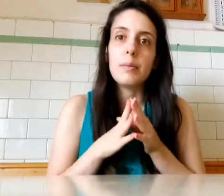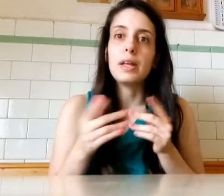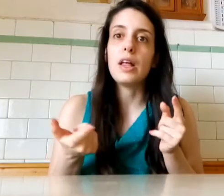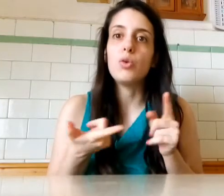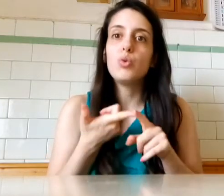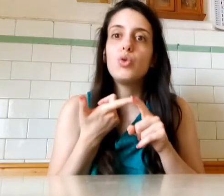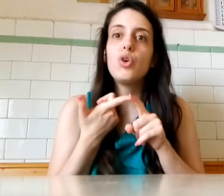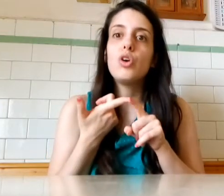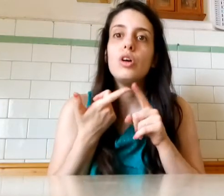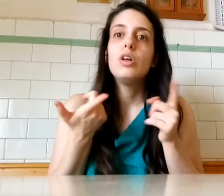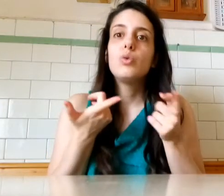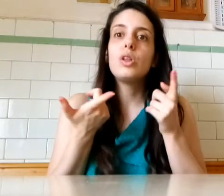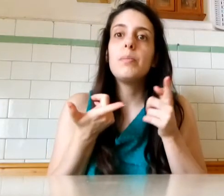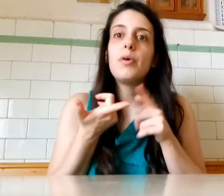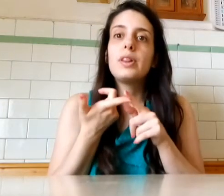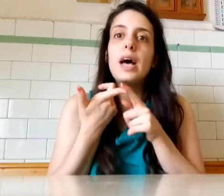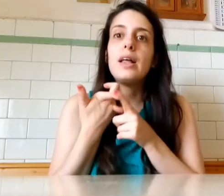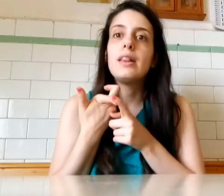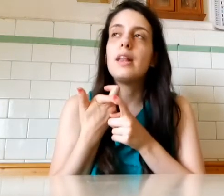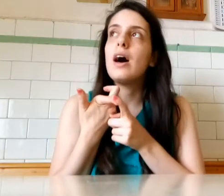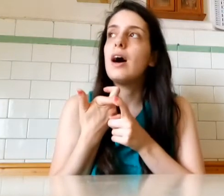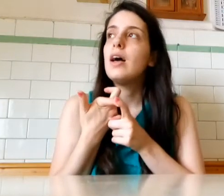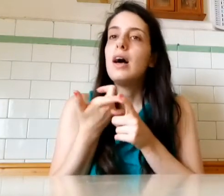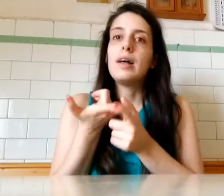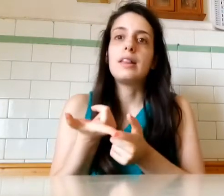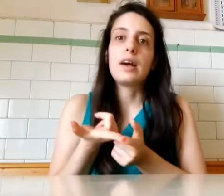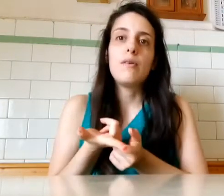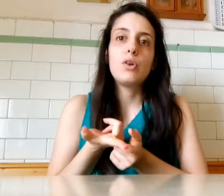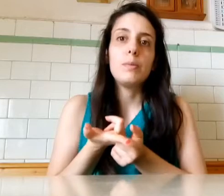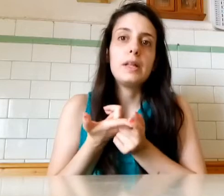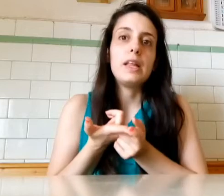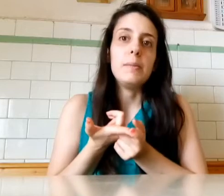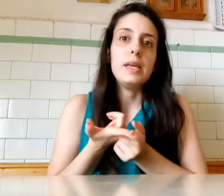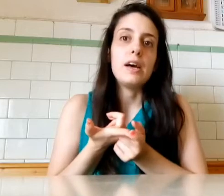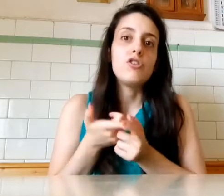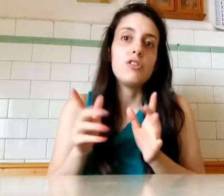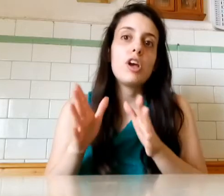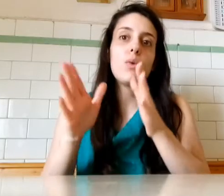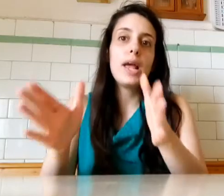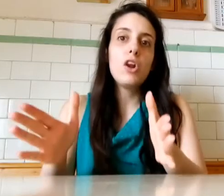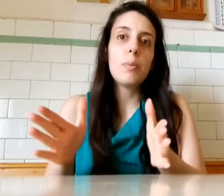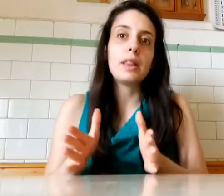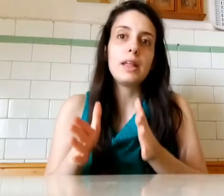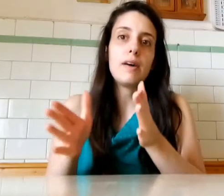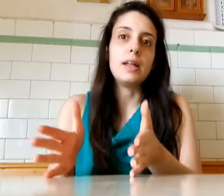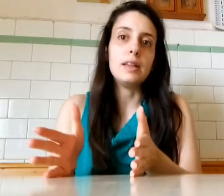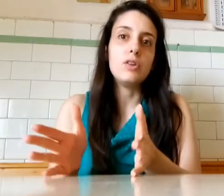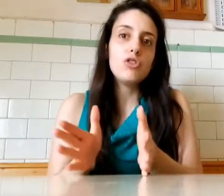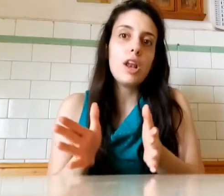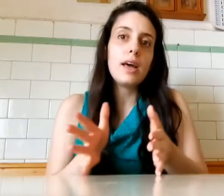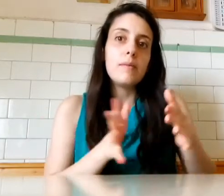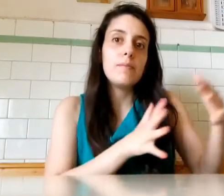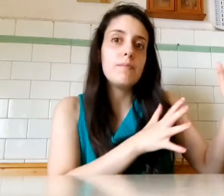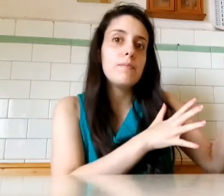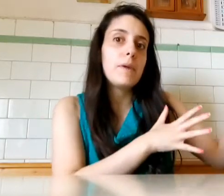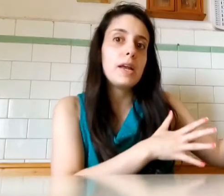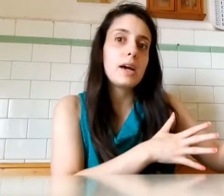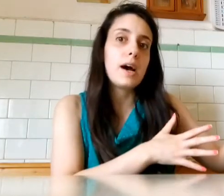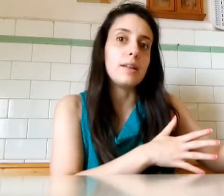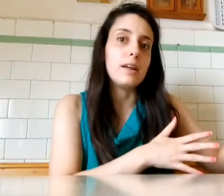Perché danno tutto Tutta importanza A sta cavolo di pandemia Cioè Cioè quello Passi avanti Non ce la rimane a casa